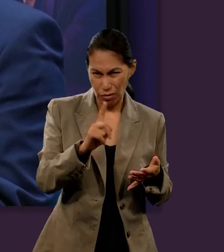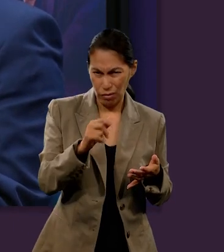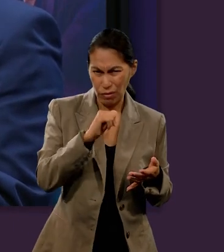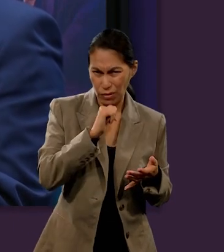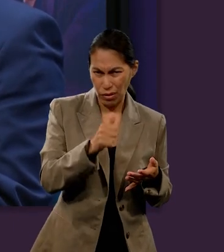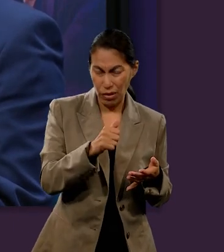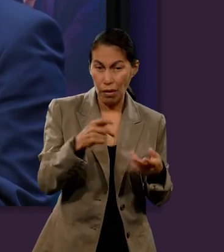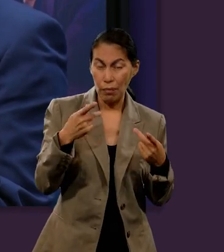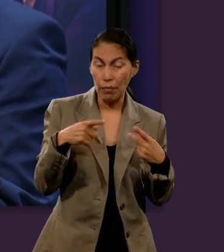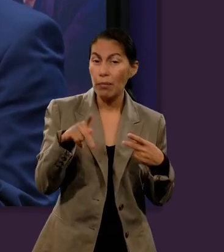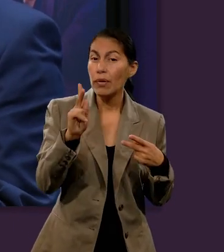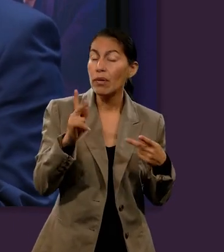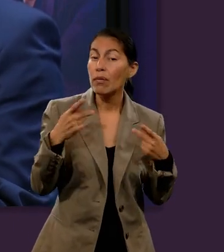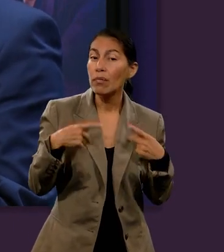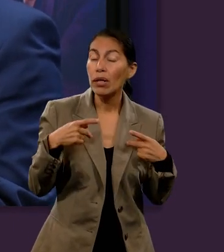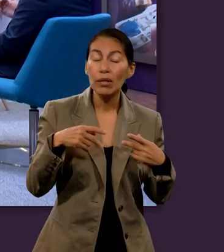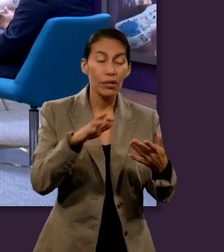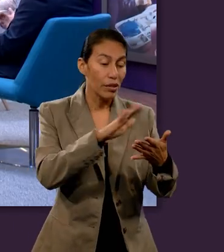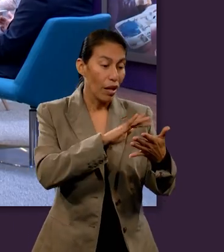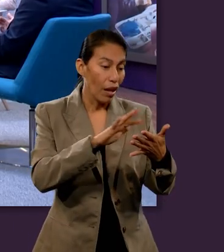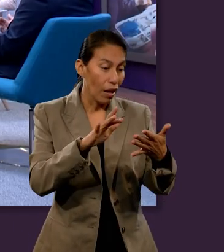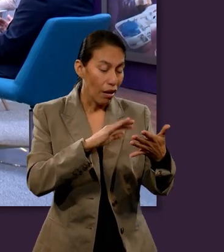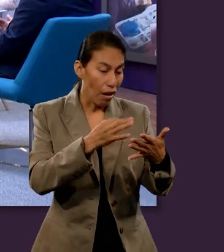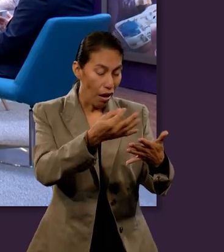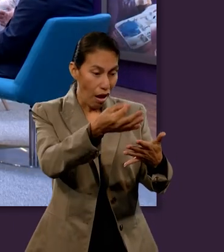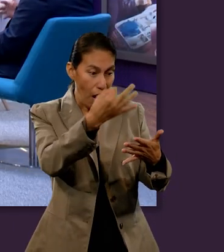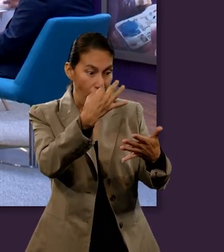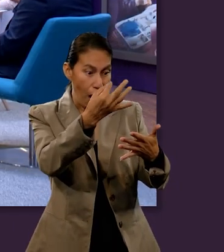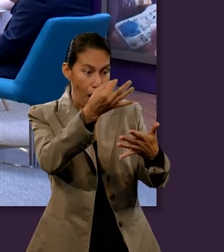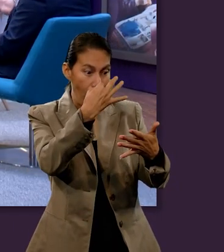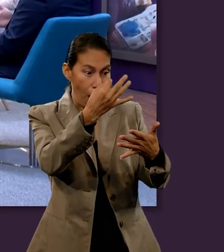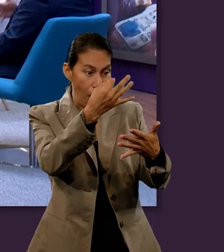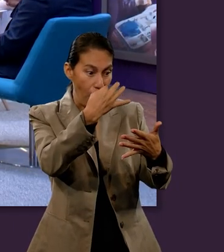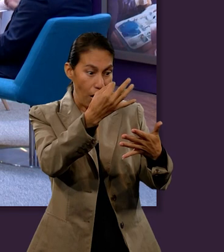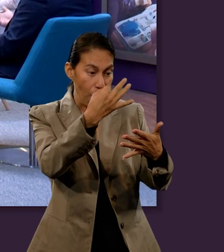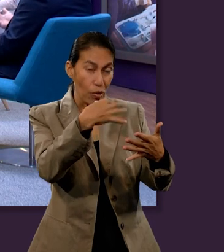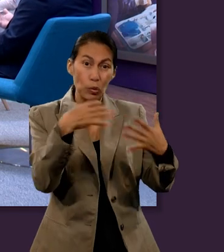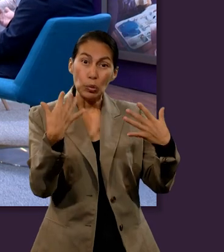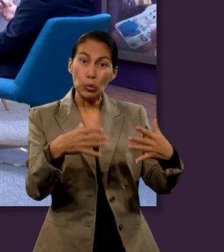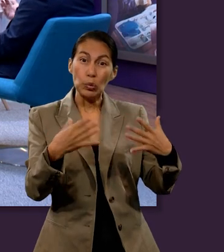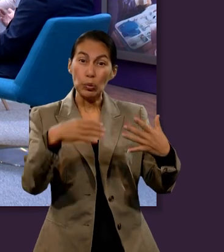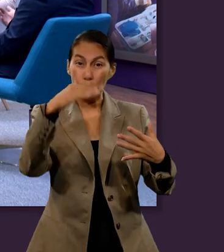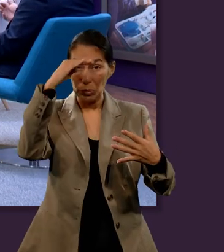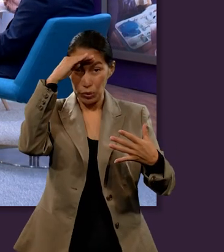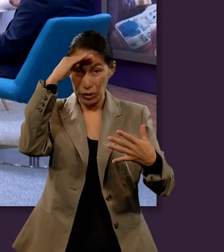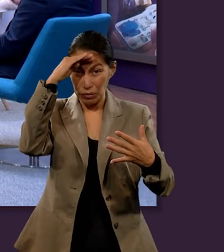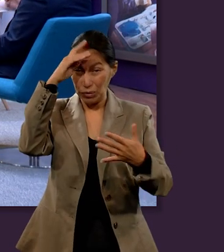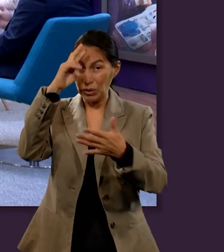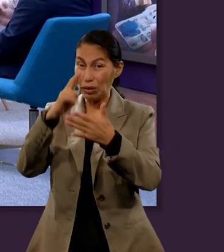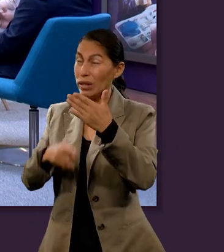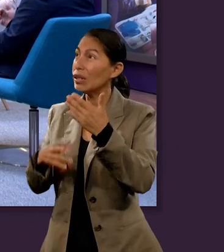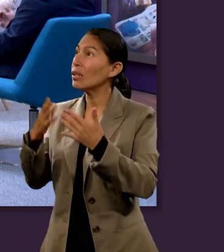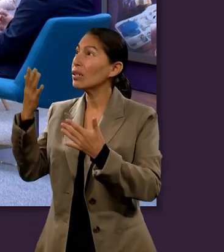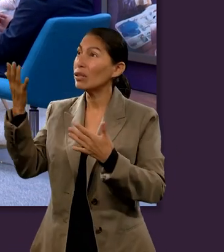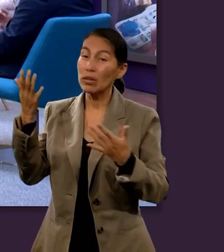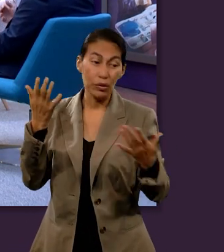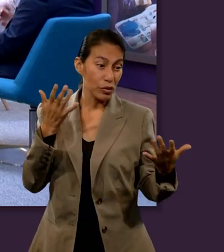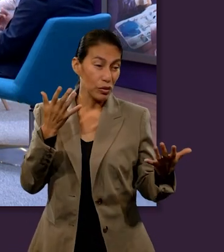intención de hacer teología con eso, la gente lo leyó y influyó profundamente sobre el